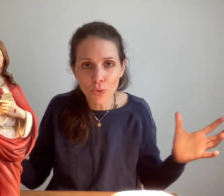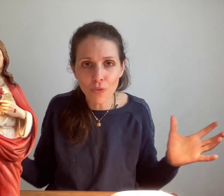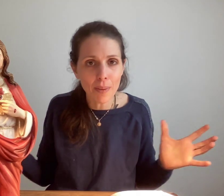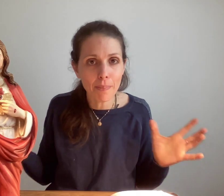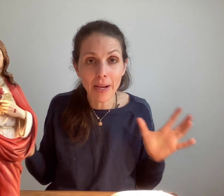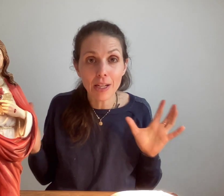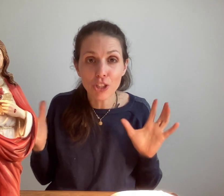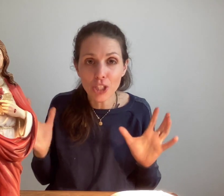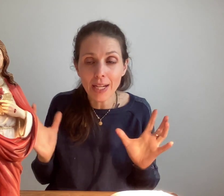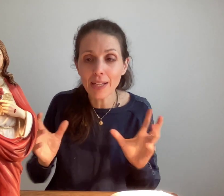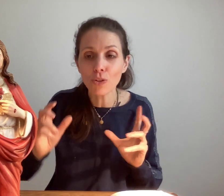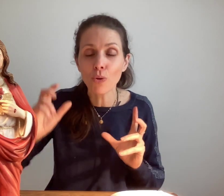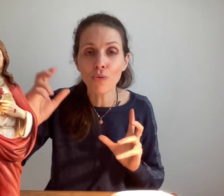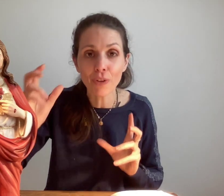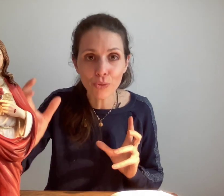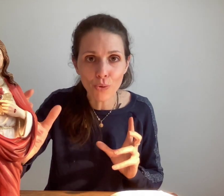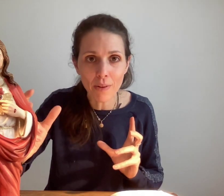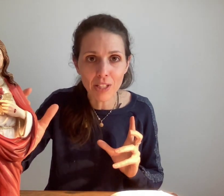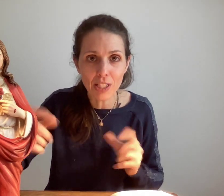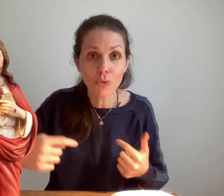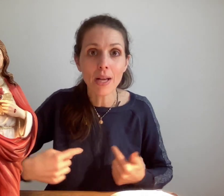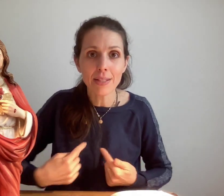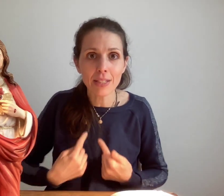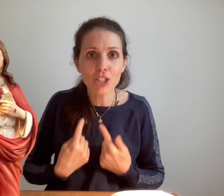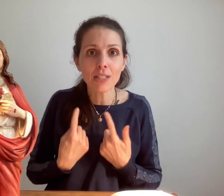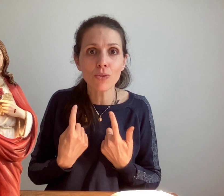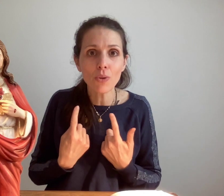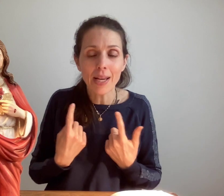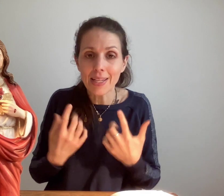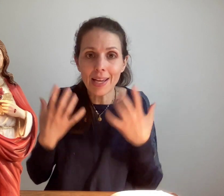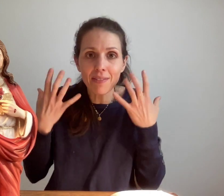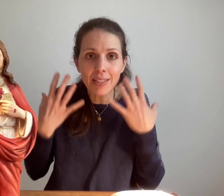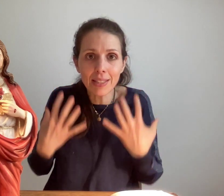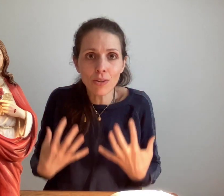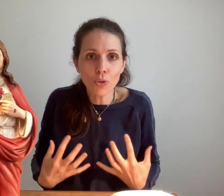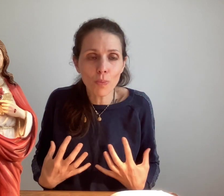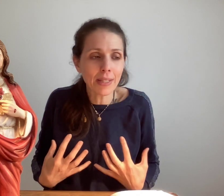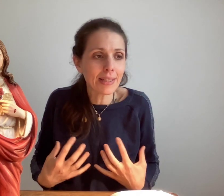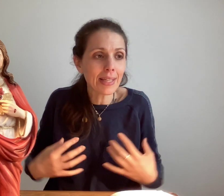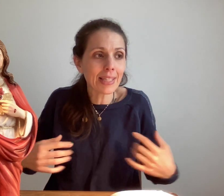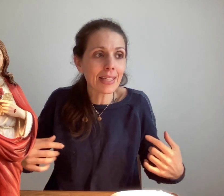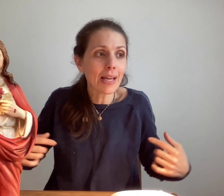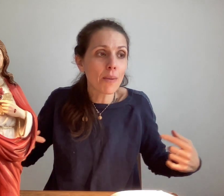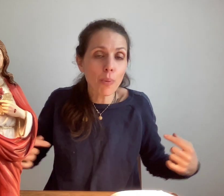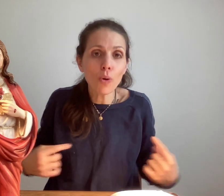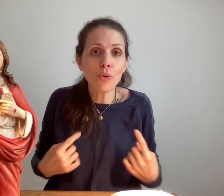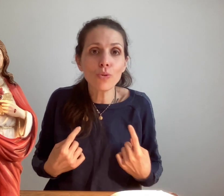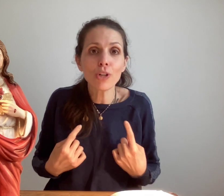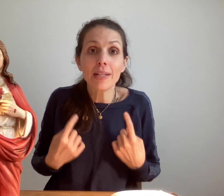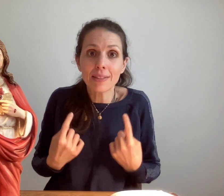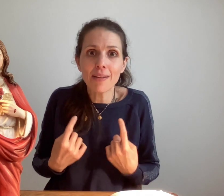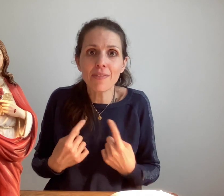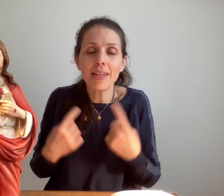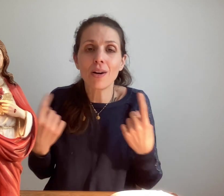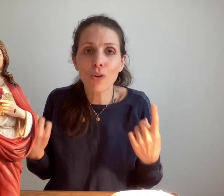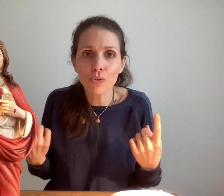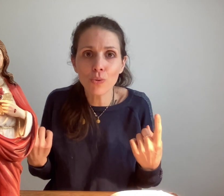sauvées par chaque acte que l'on fait en union avec Jésus c'est Jésus qui investit notre humanité et qui prolonge sa vie en nous